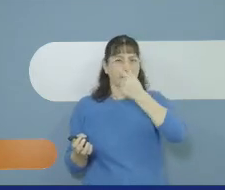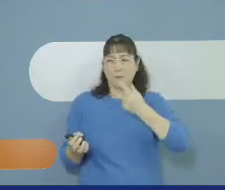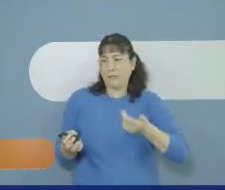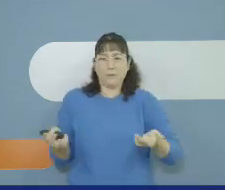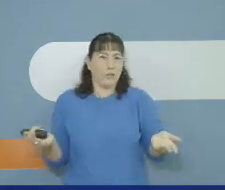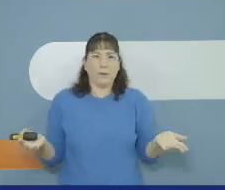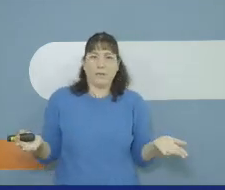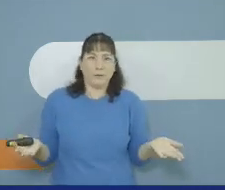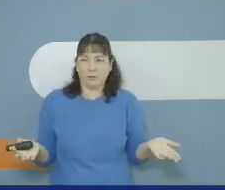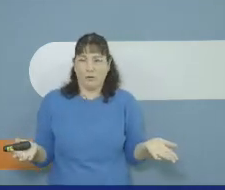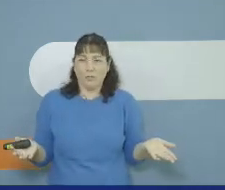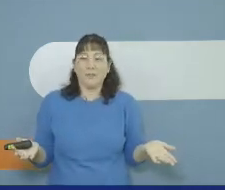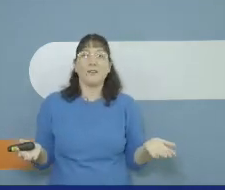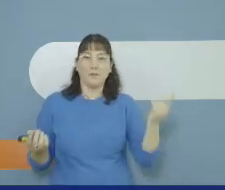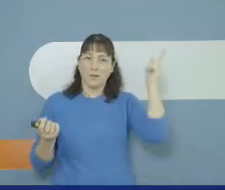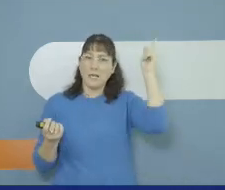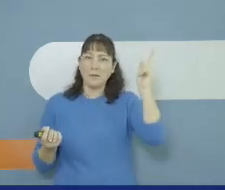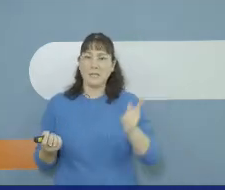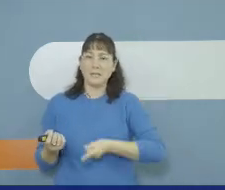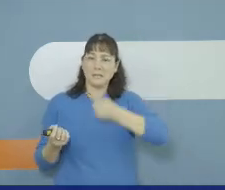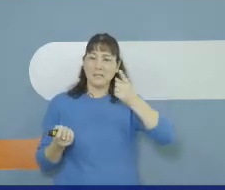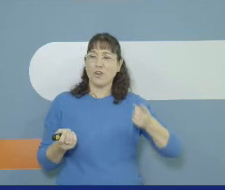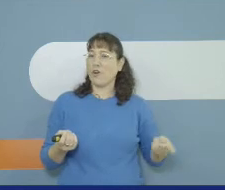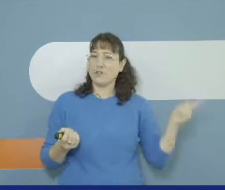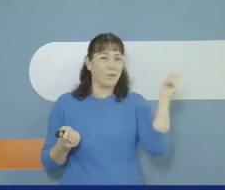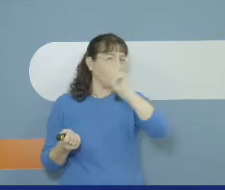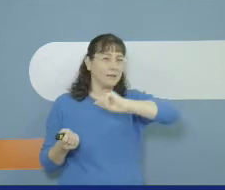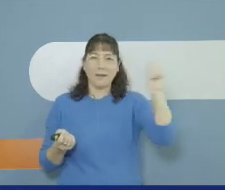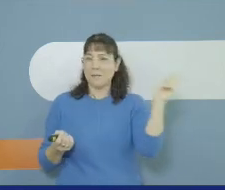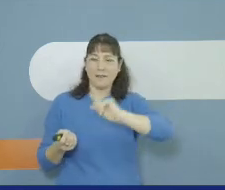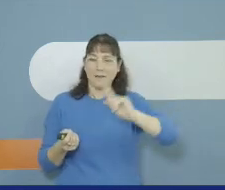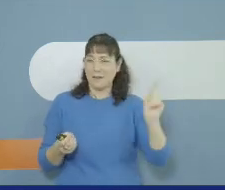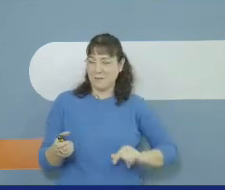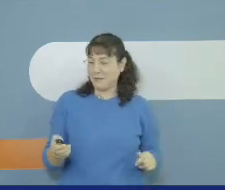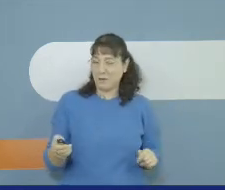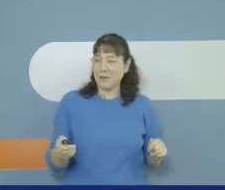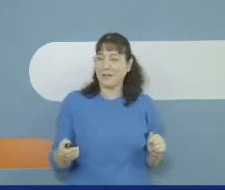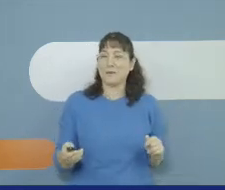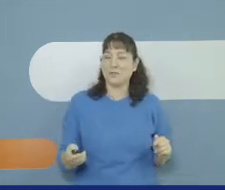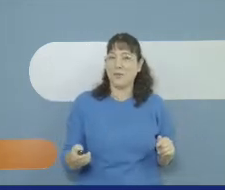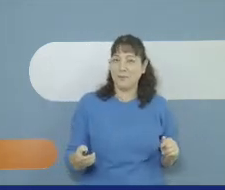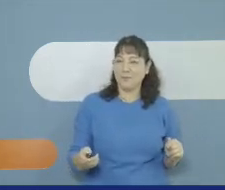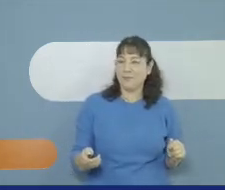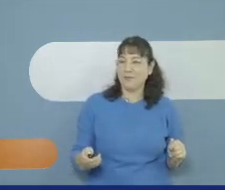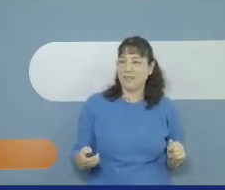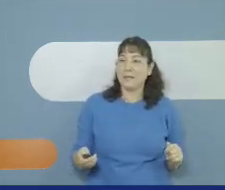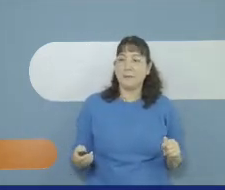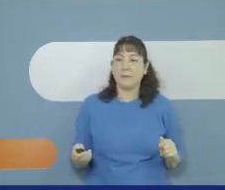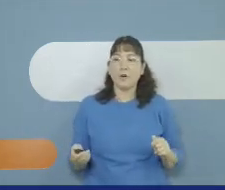רוצה לצייר את הפנים כי לא מכירים אותו והוא עשה מין איקס כזה שחור שאומר אינכם מכירים אתם לא מכירים אותו